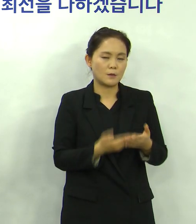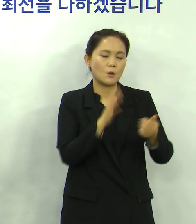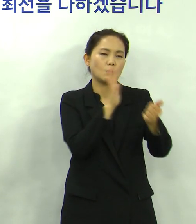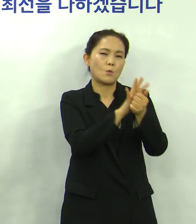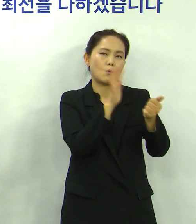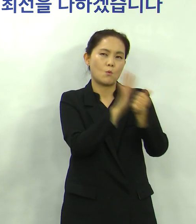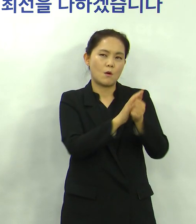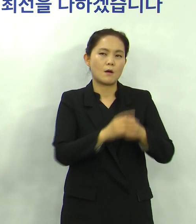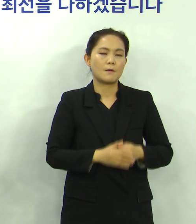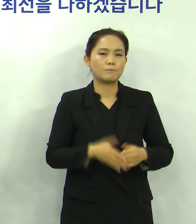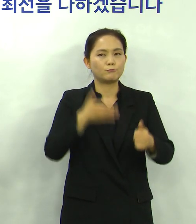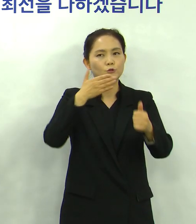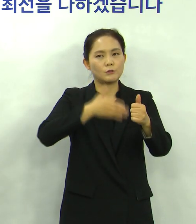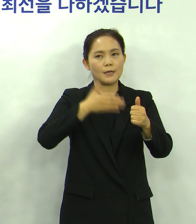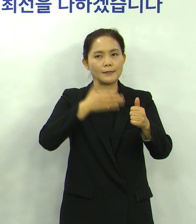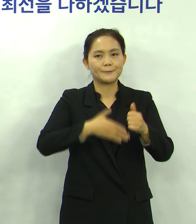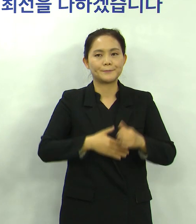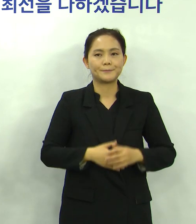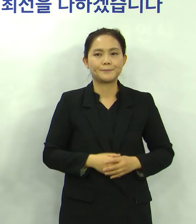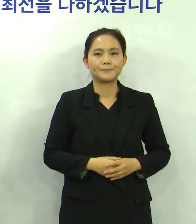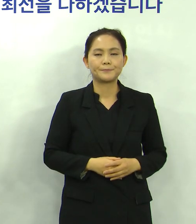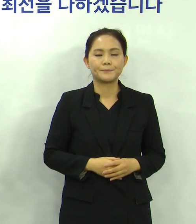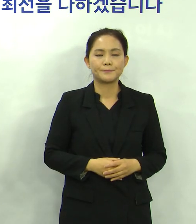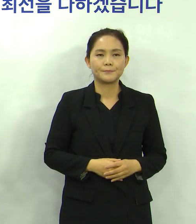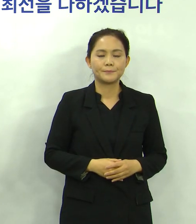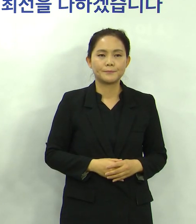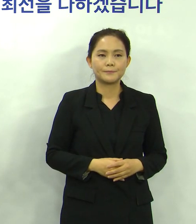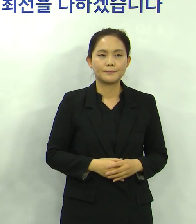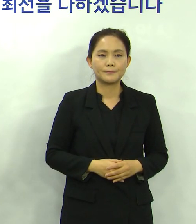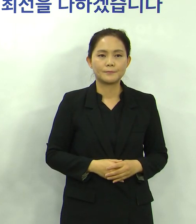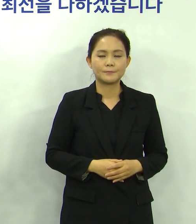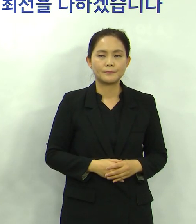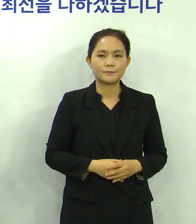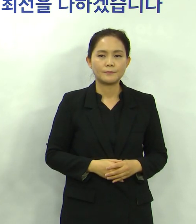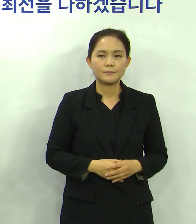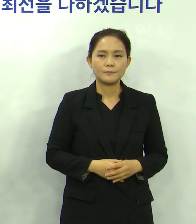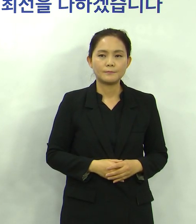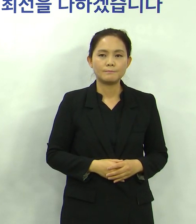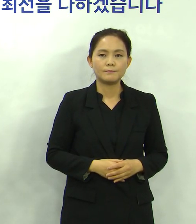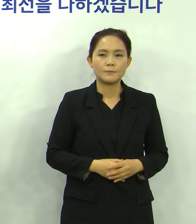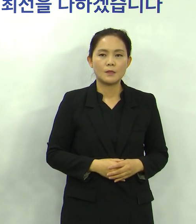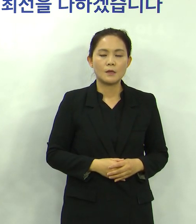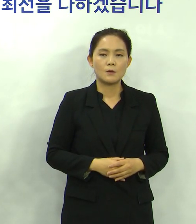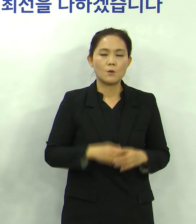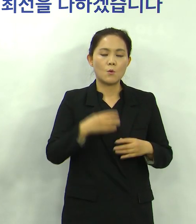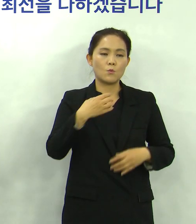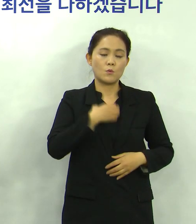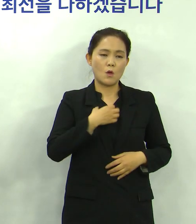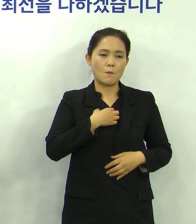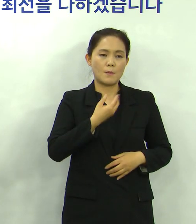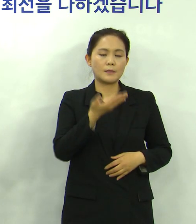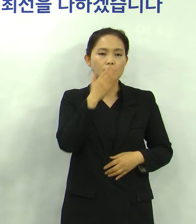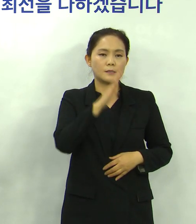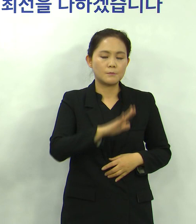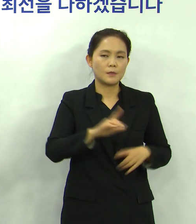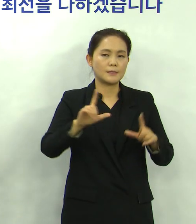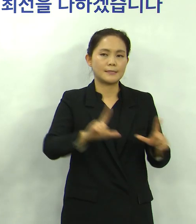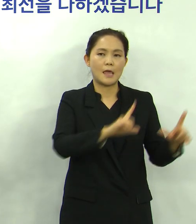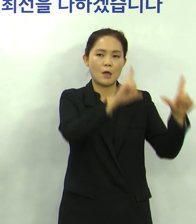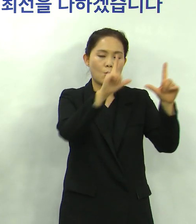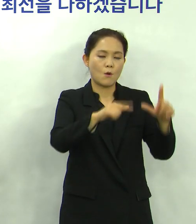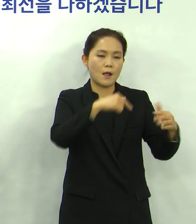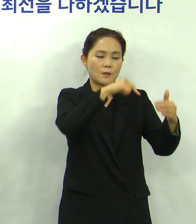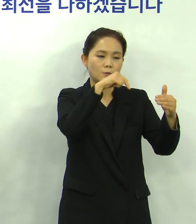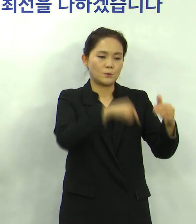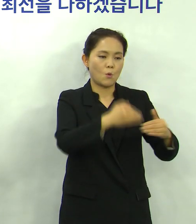해주시길 간곡히 부탁드립니다 앞에서 말씀드린 것처럼 우리가 위험부담을 안고서도 생활